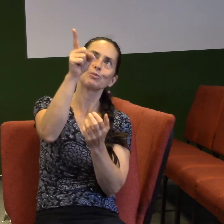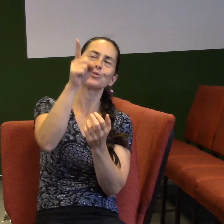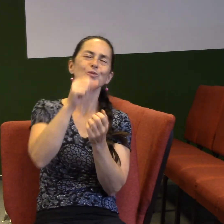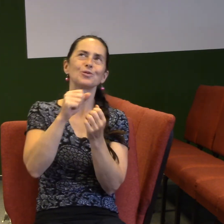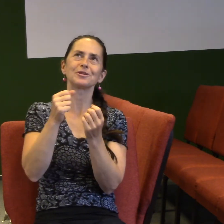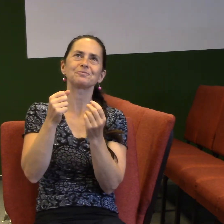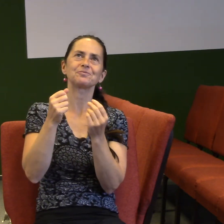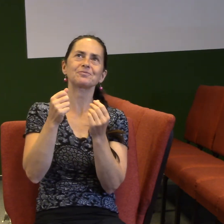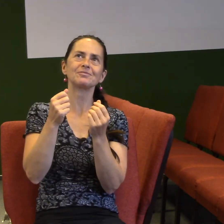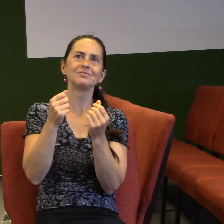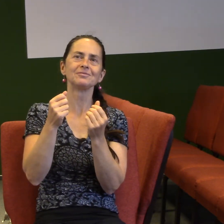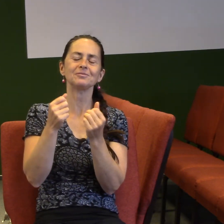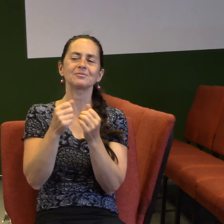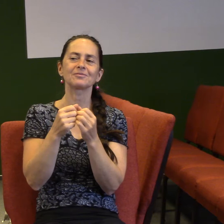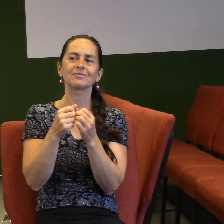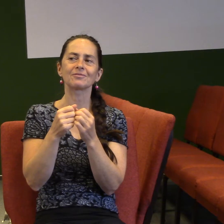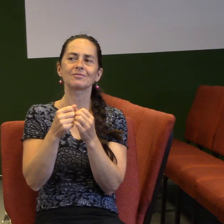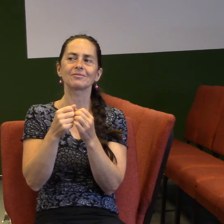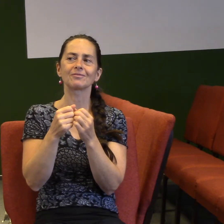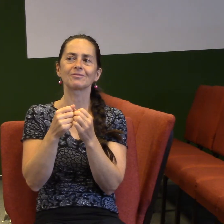abych se těch lidí mohl dotknout.